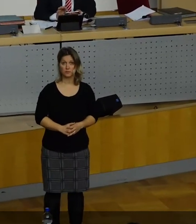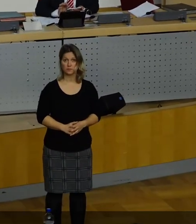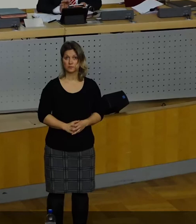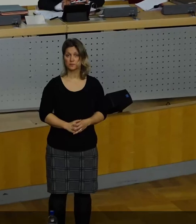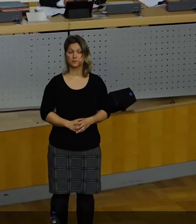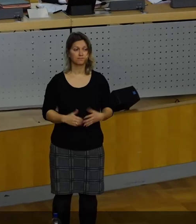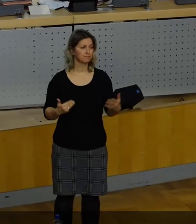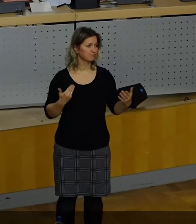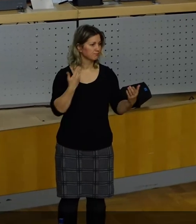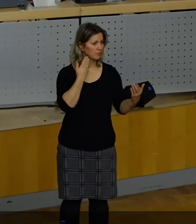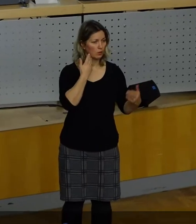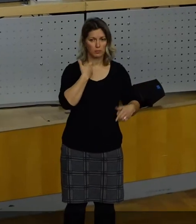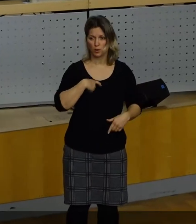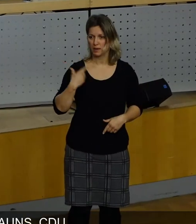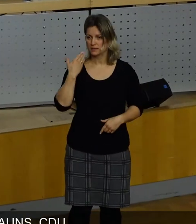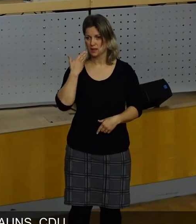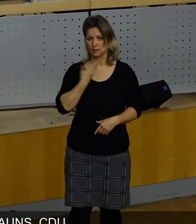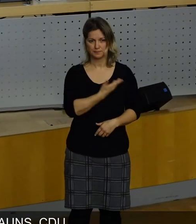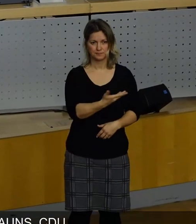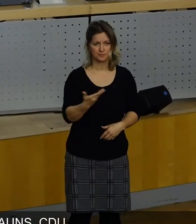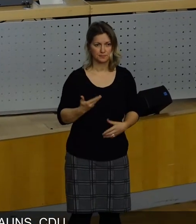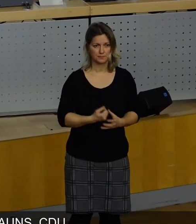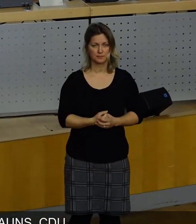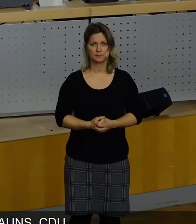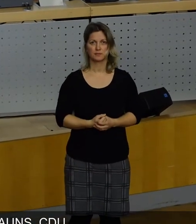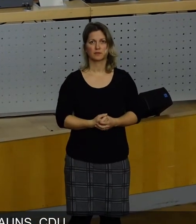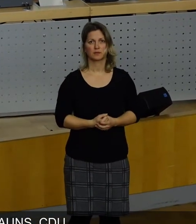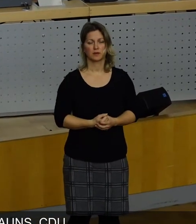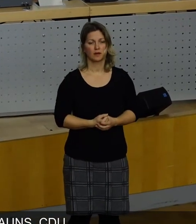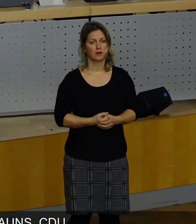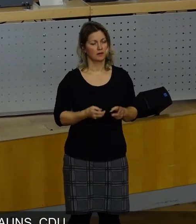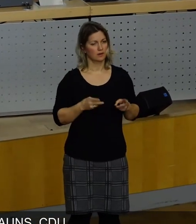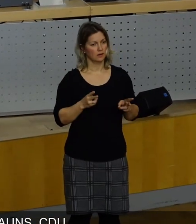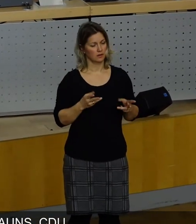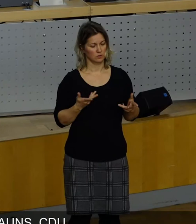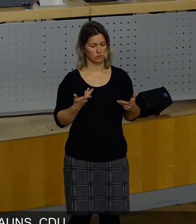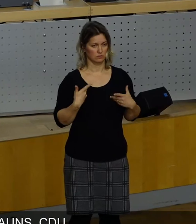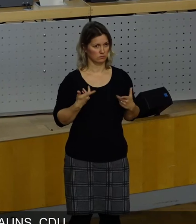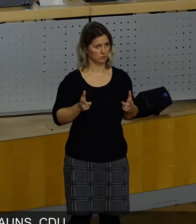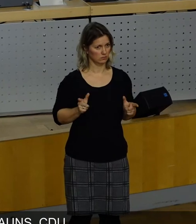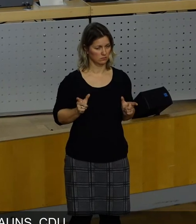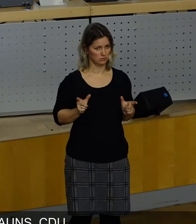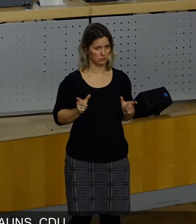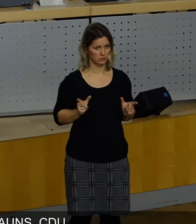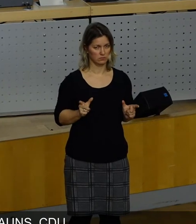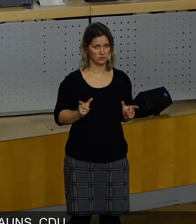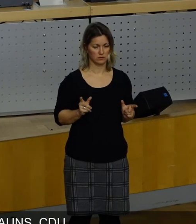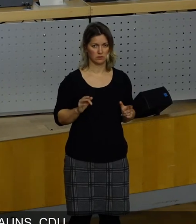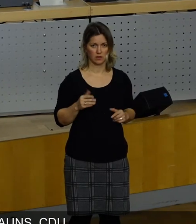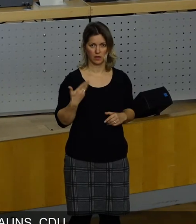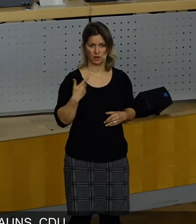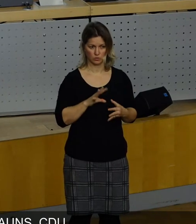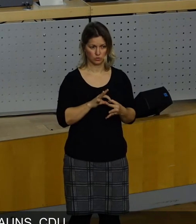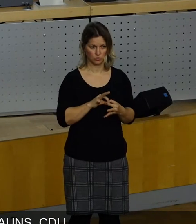Herr Oberbürgermeister, meine Damen und Herren, ich möchte mich wirklich auf das Schärfste verwahren gegen diesen Zusammenhang, den Sie